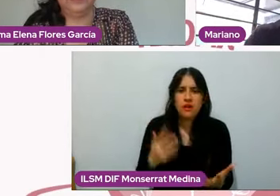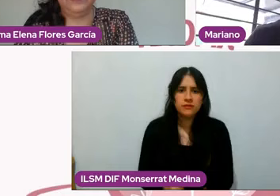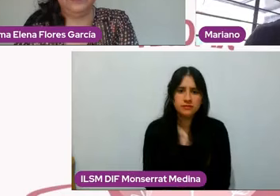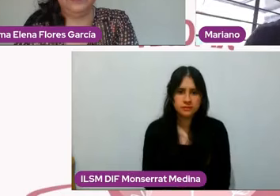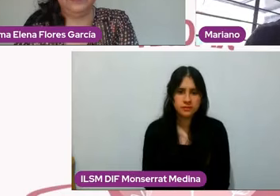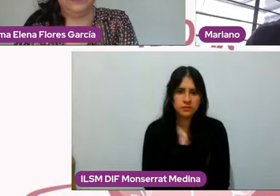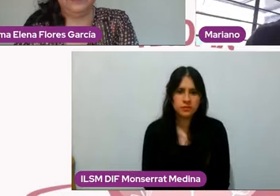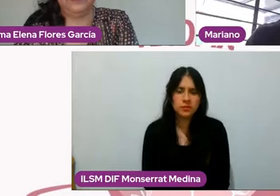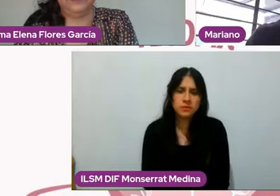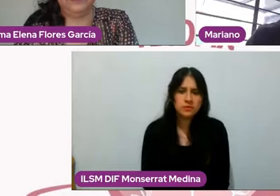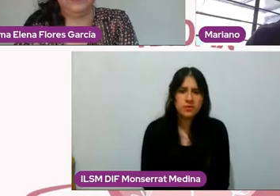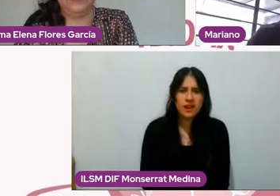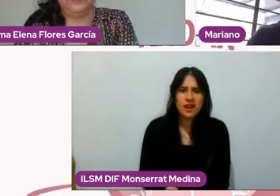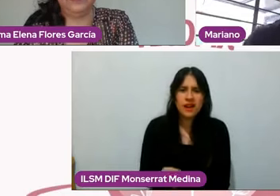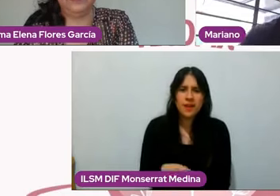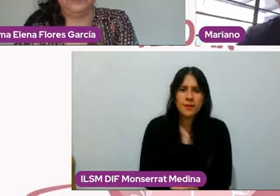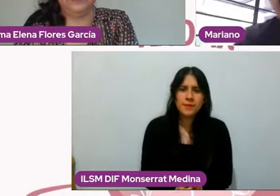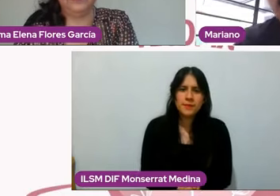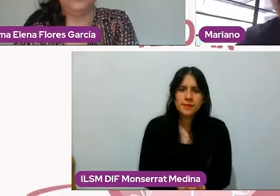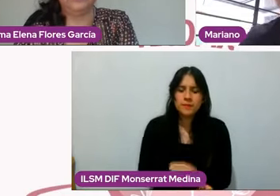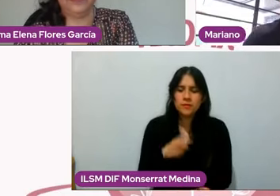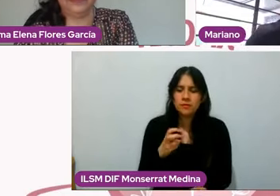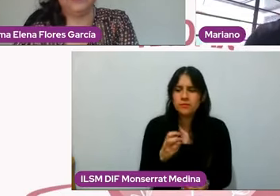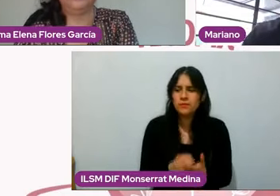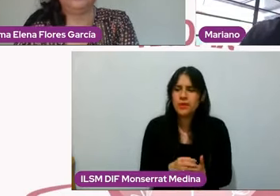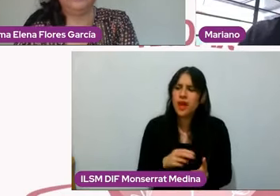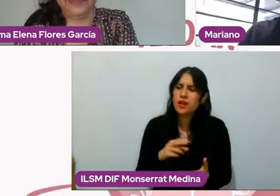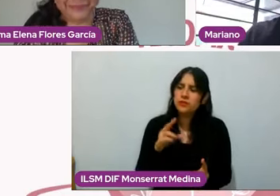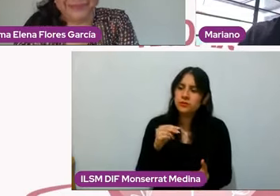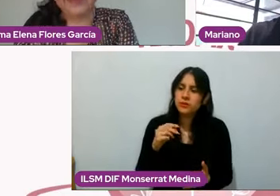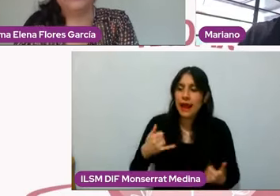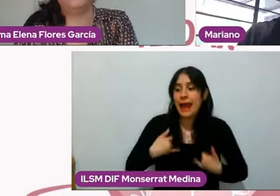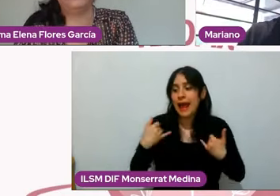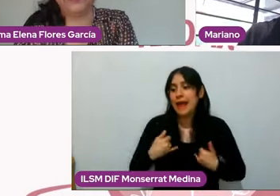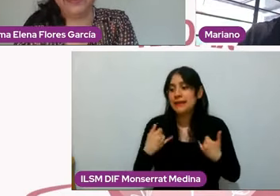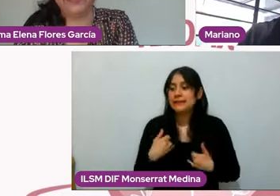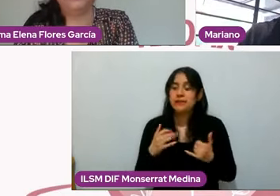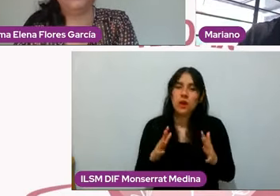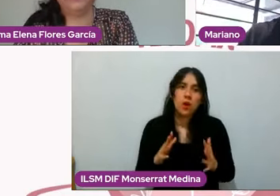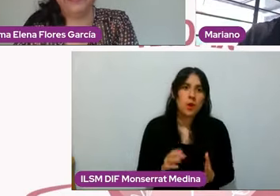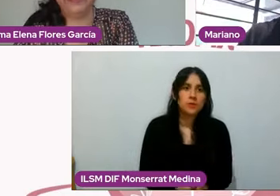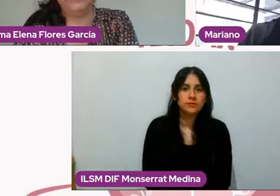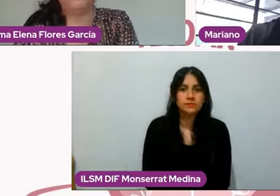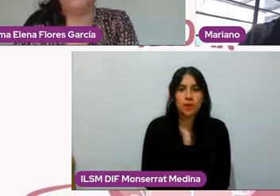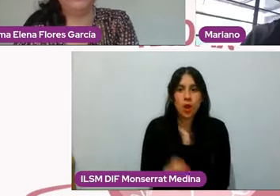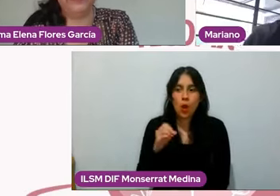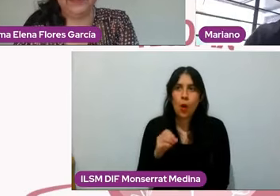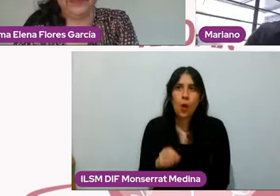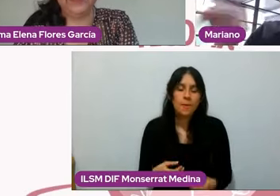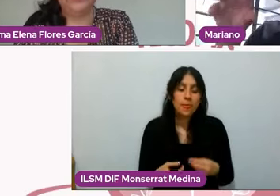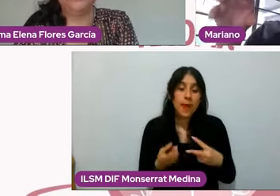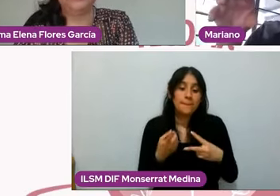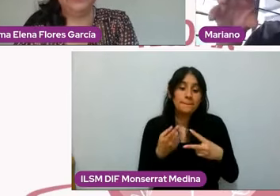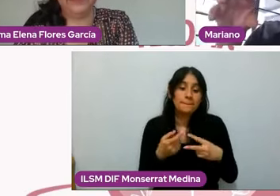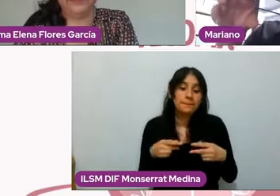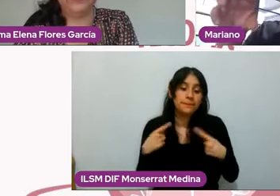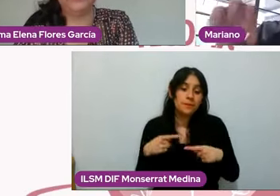no, esto no es una cuestión nada más para chavitos, no es para los que están empezando sus relaciones, ¿no?